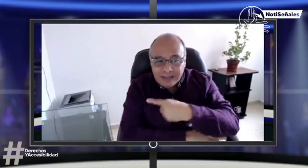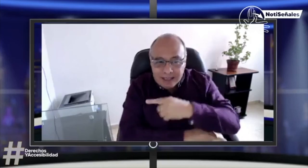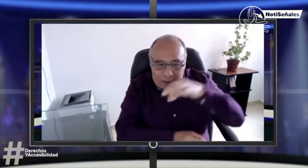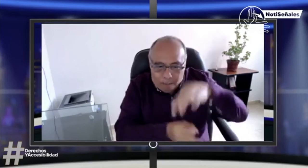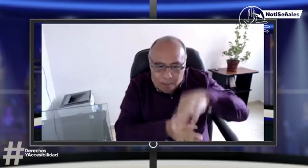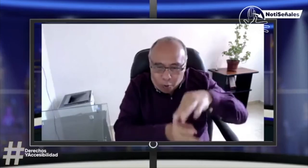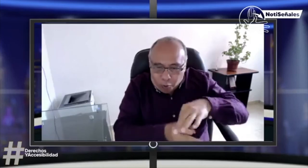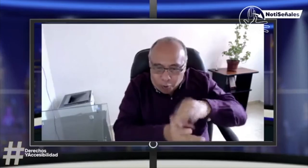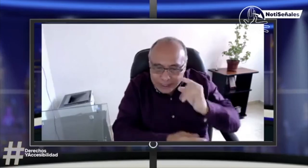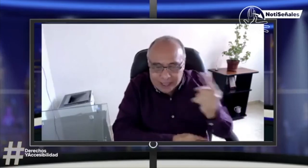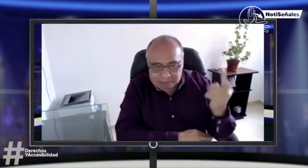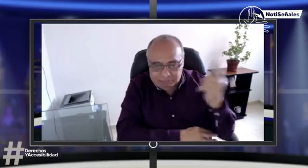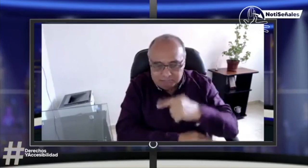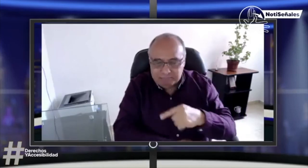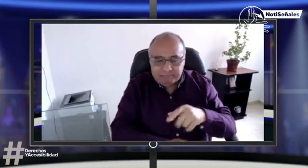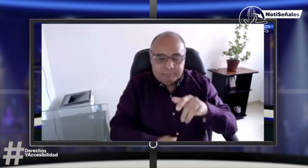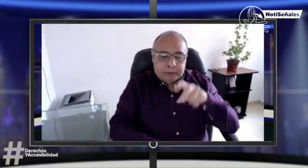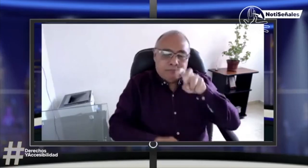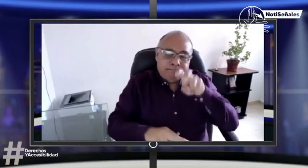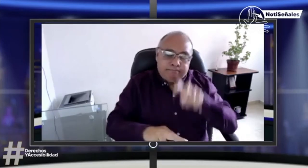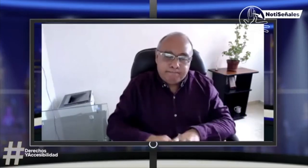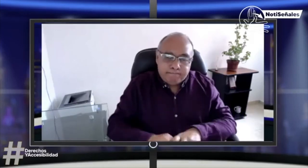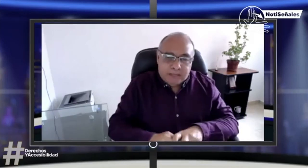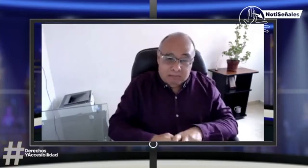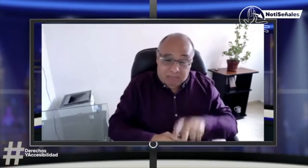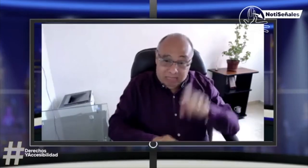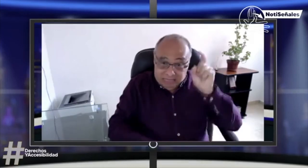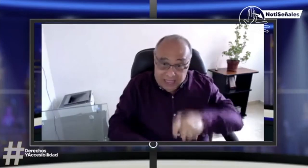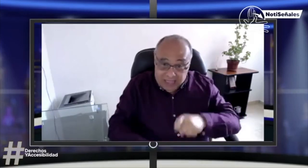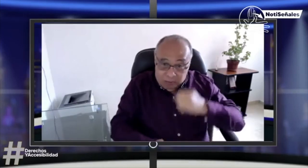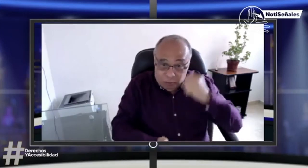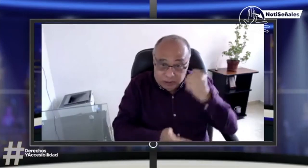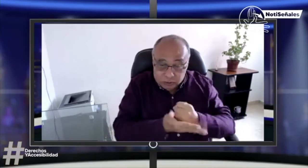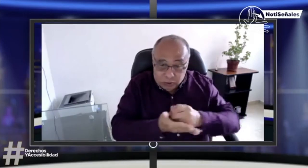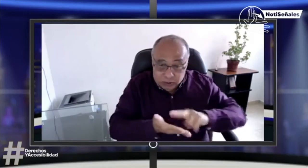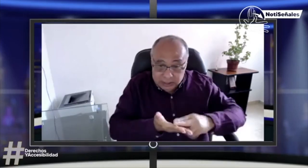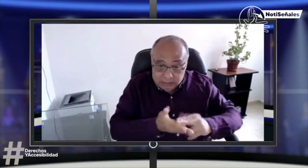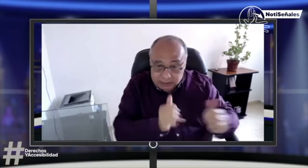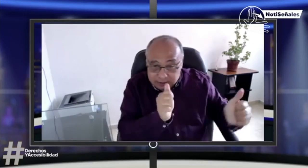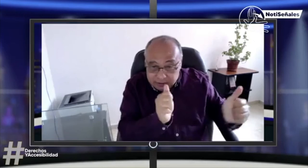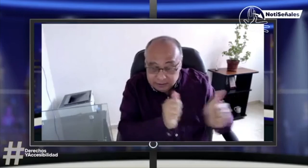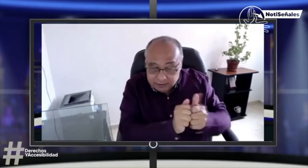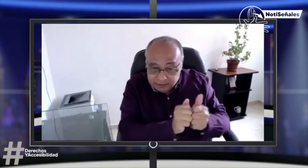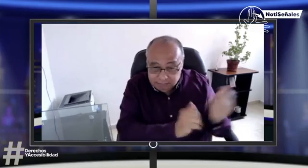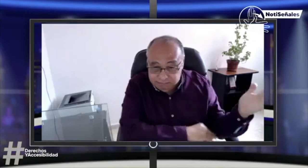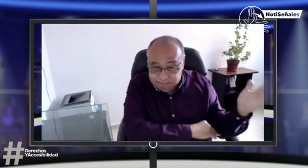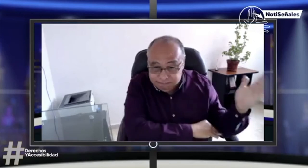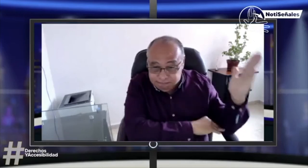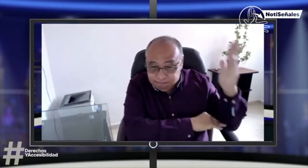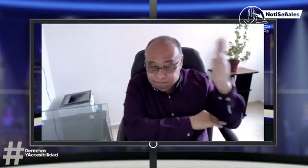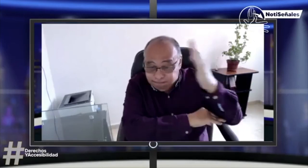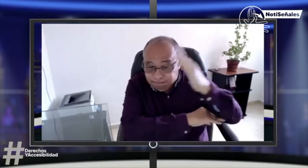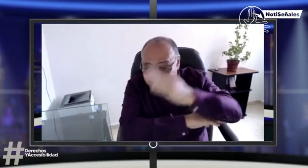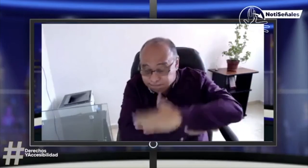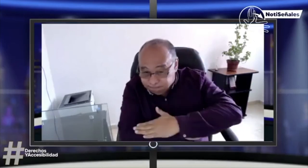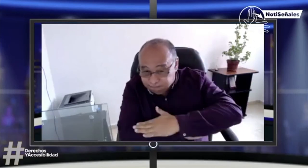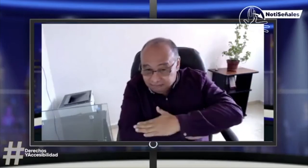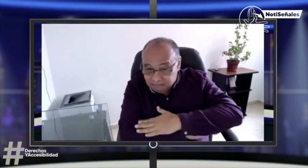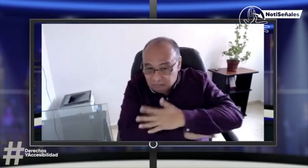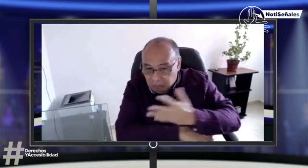al día electoral, tú ya sabes qué debes hacer. Puedes estar sentada en tu mesa de votación,